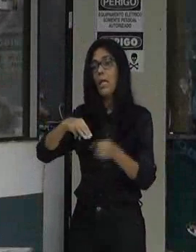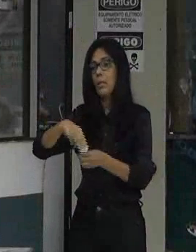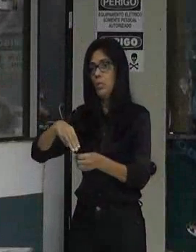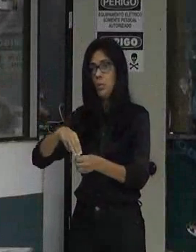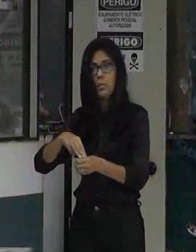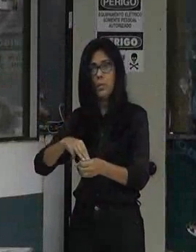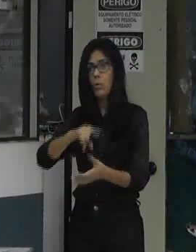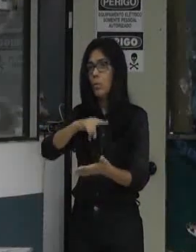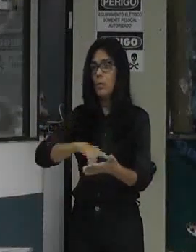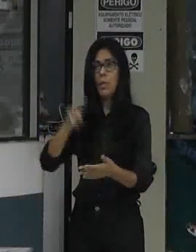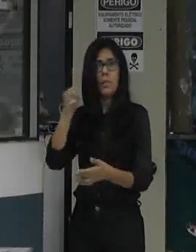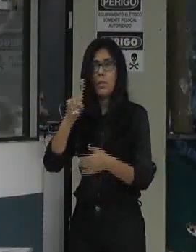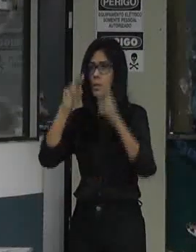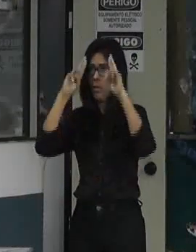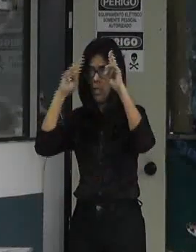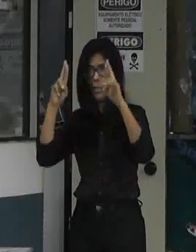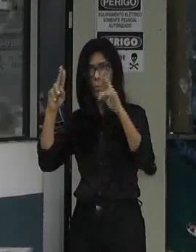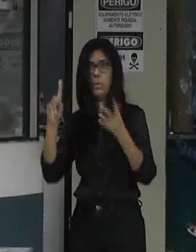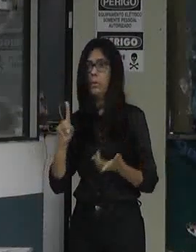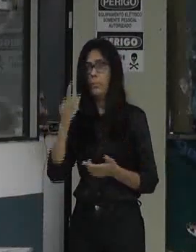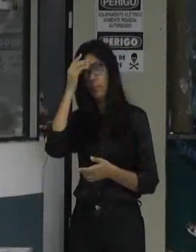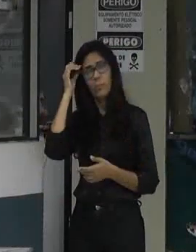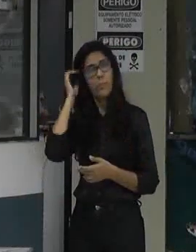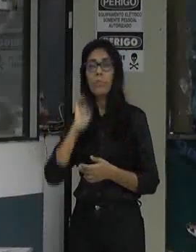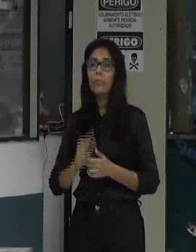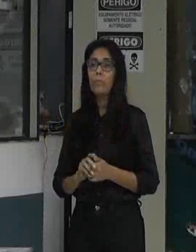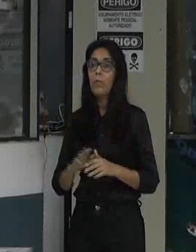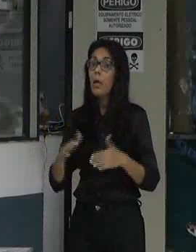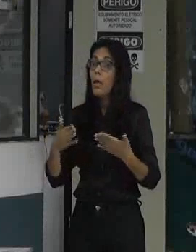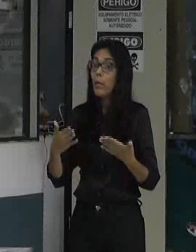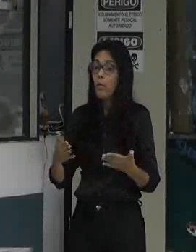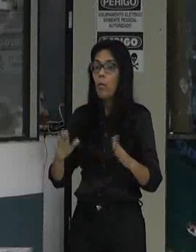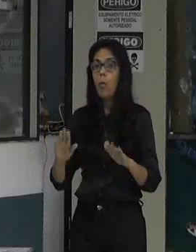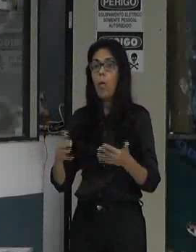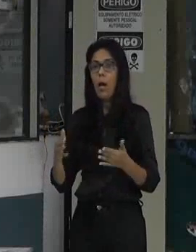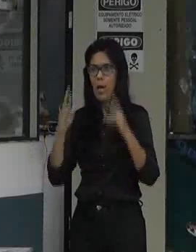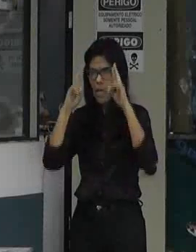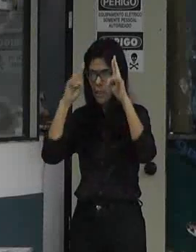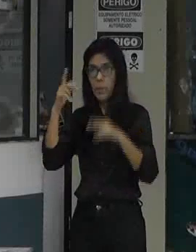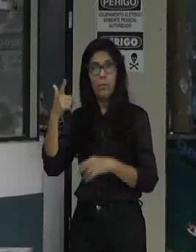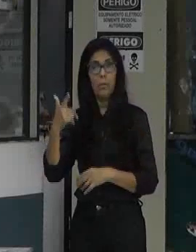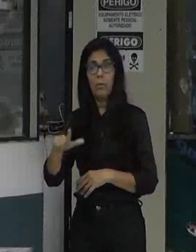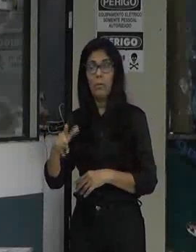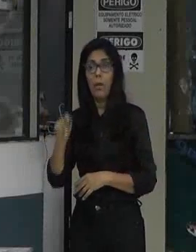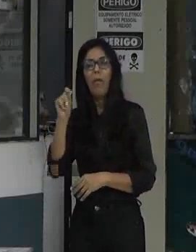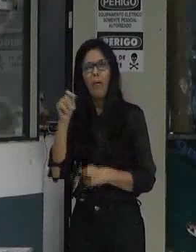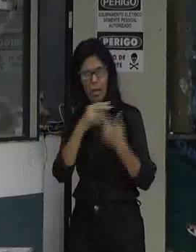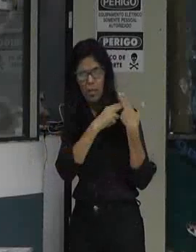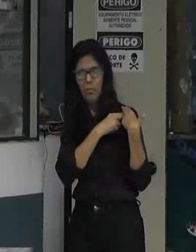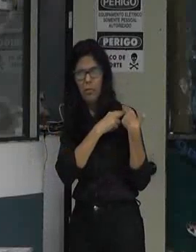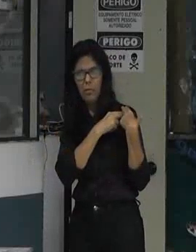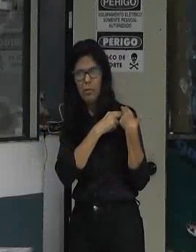respeitados. E quando não são respeitados, o responsável por esta concessão, por este